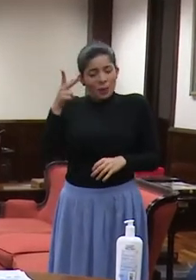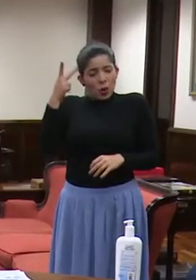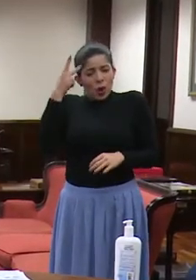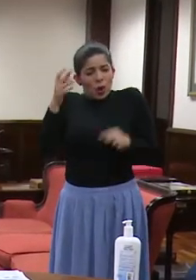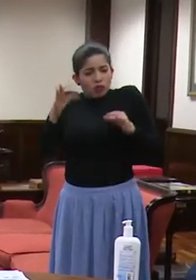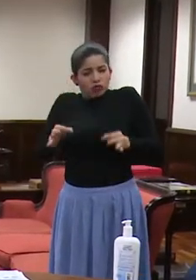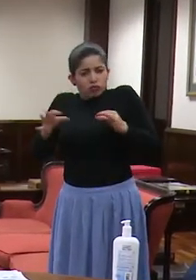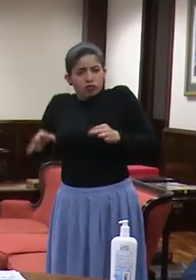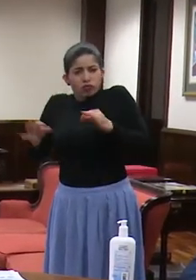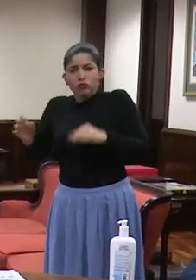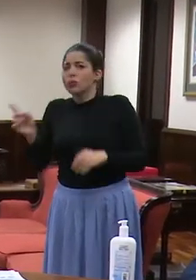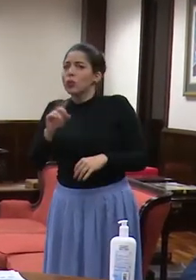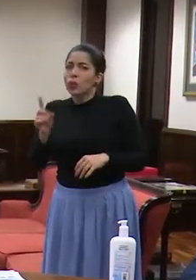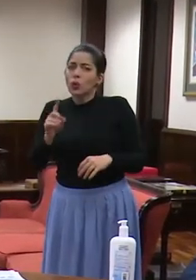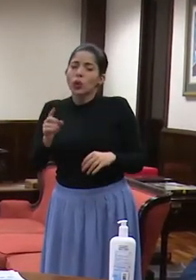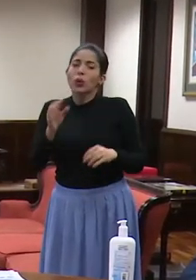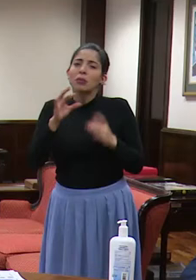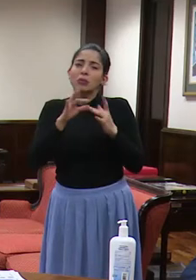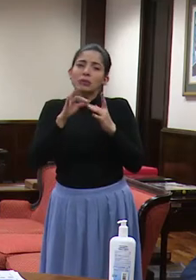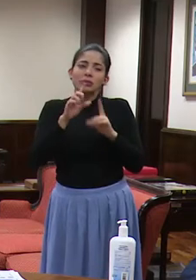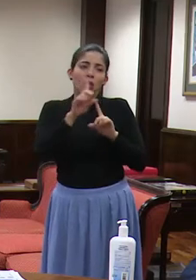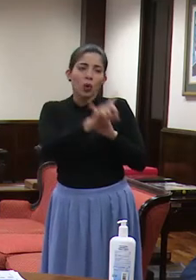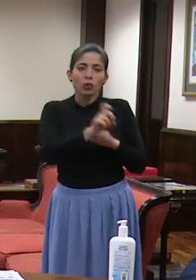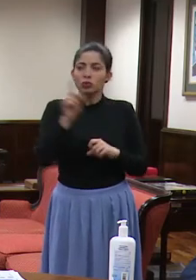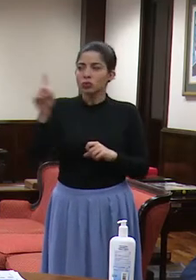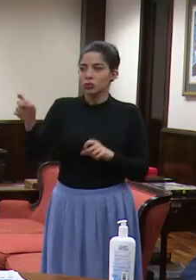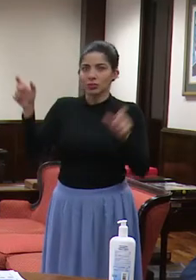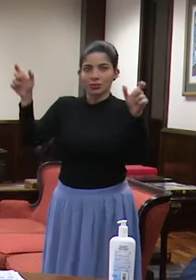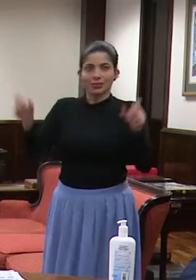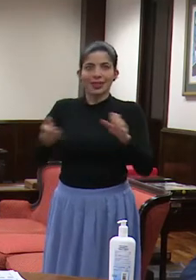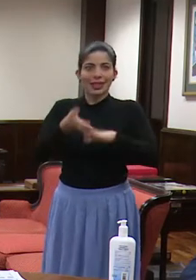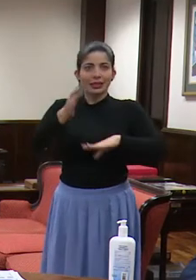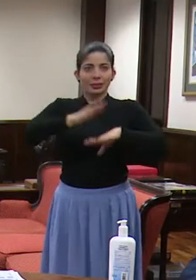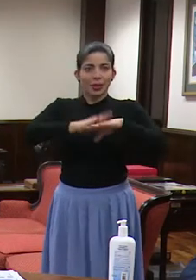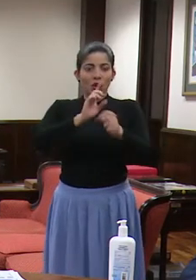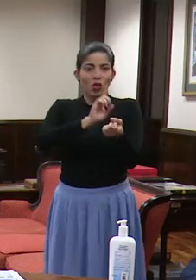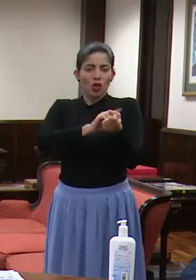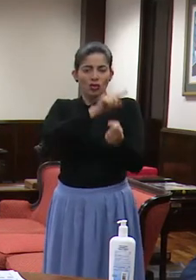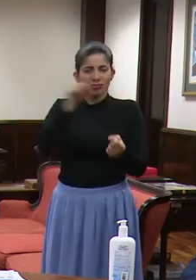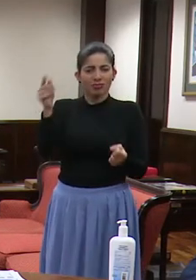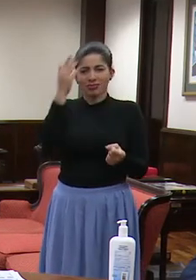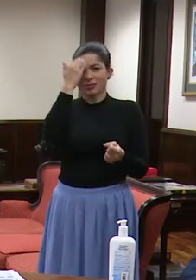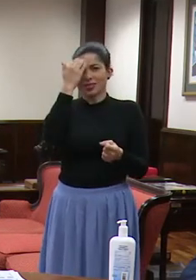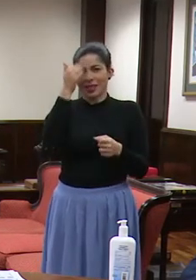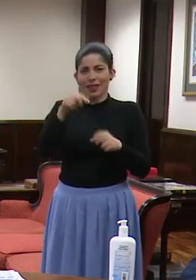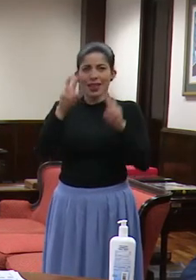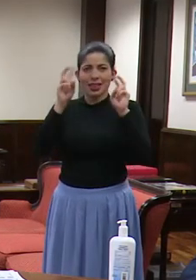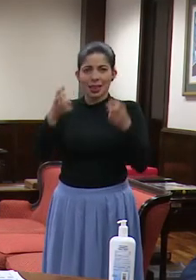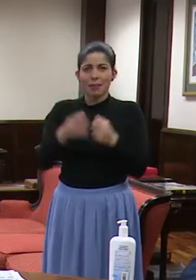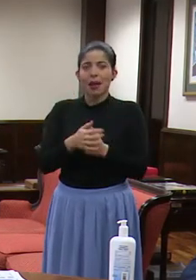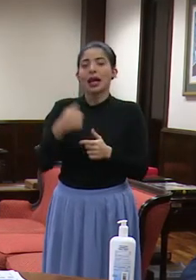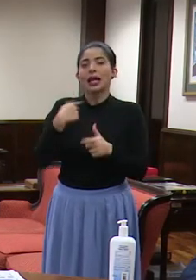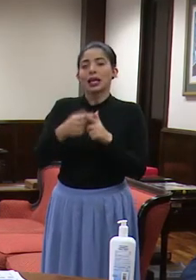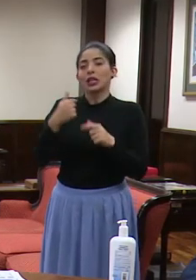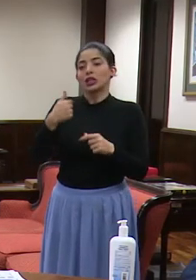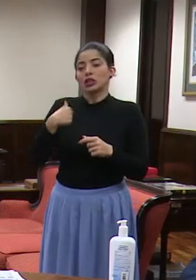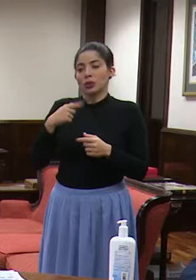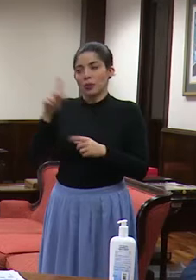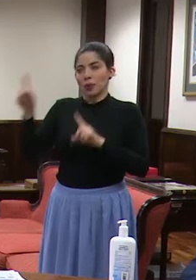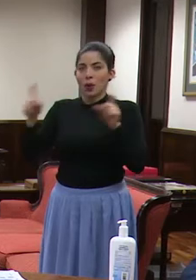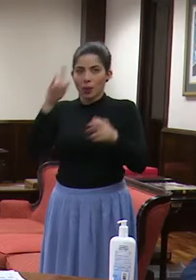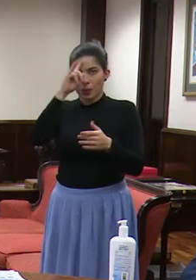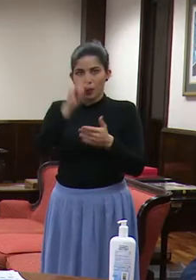y hay muchos consultando a los expertos, como los doctores, que son los que conocen de esta materia. Yo les hago llegar estas